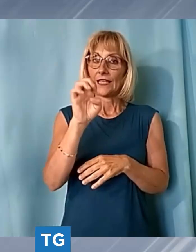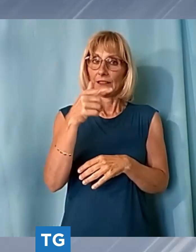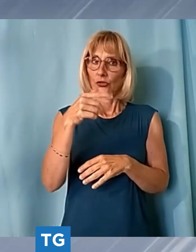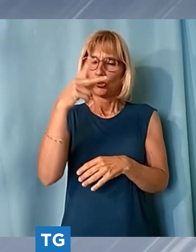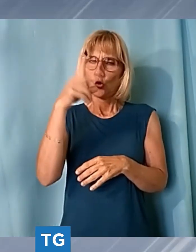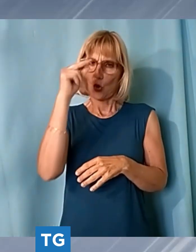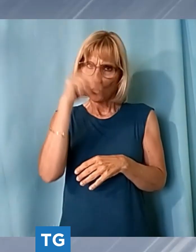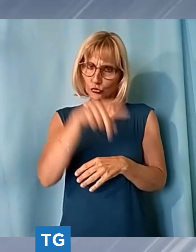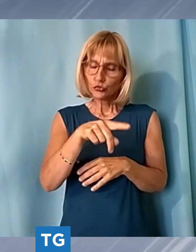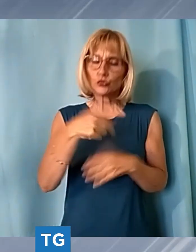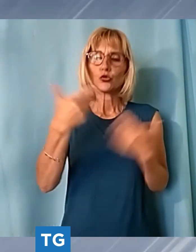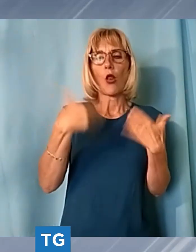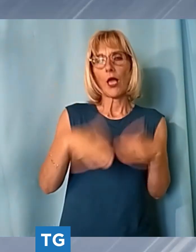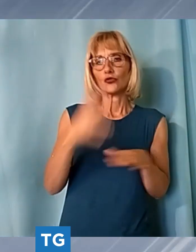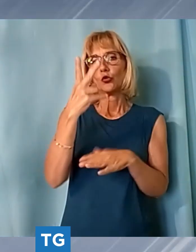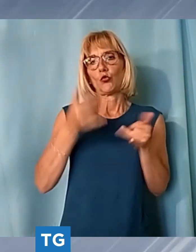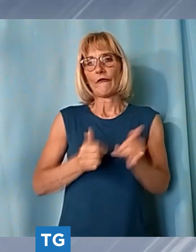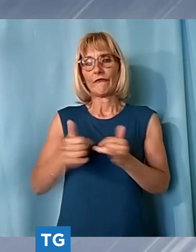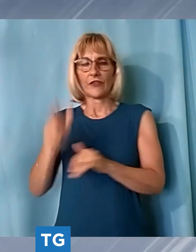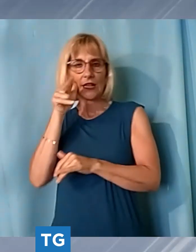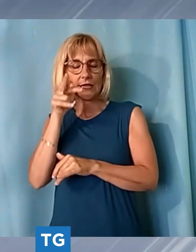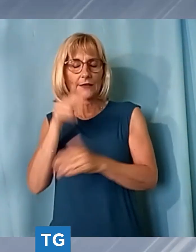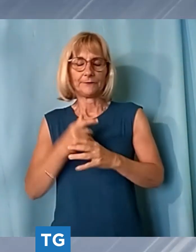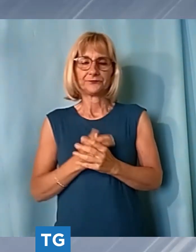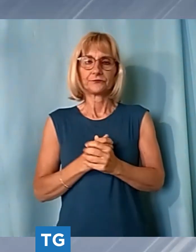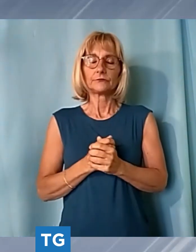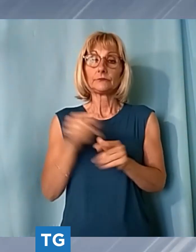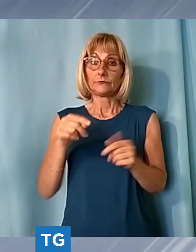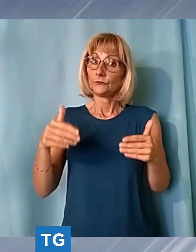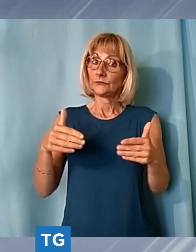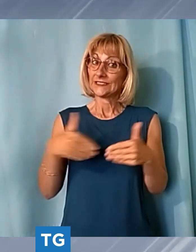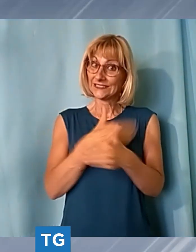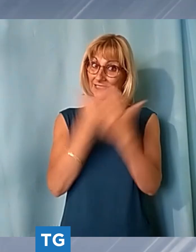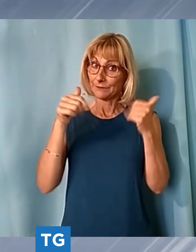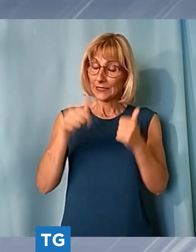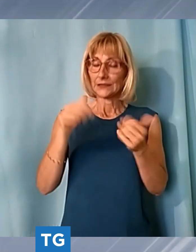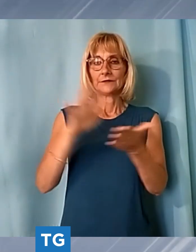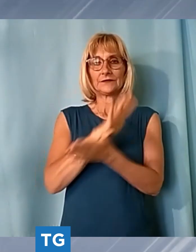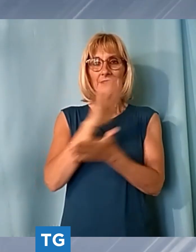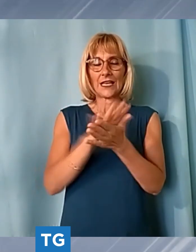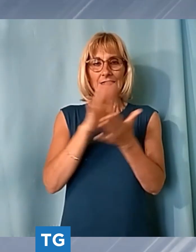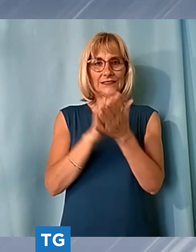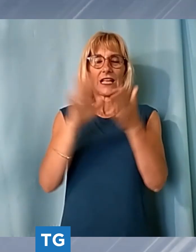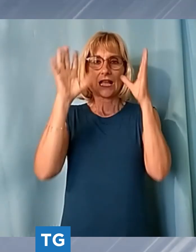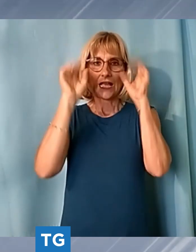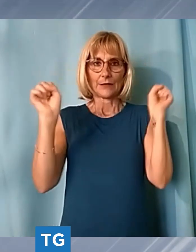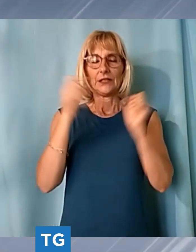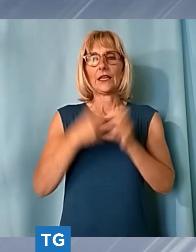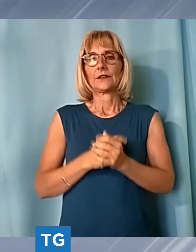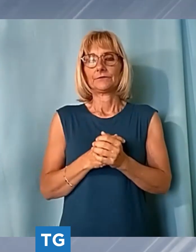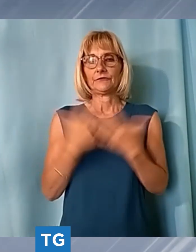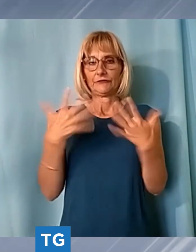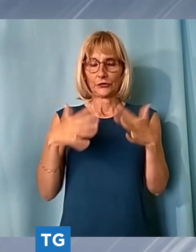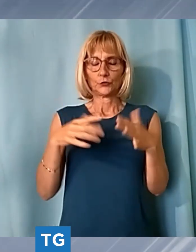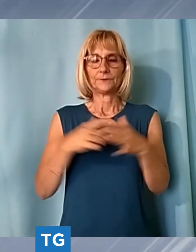anche a lucca questa mattina è stata celebrata la festa dell'arma dei carabinieri è stata piazza